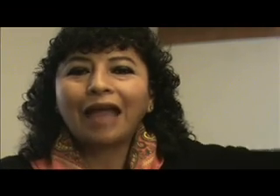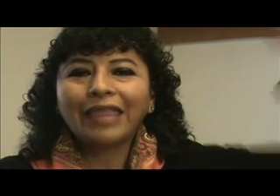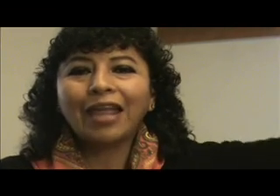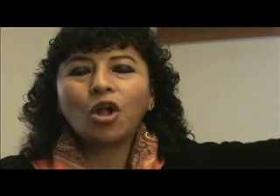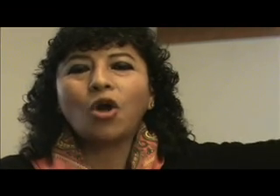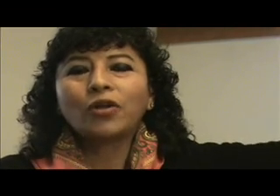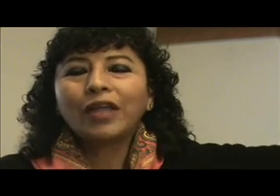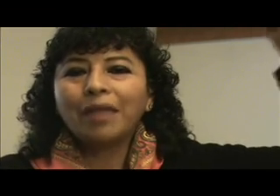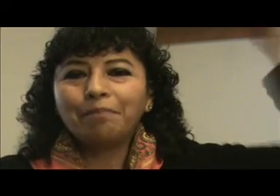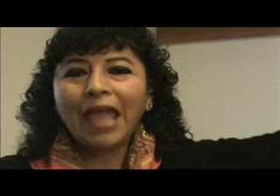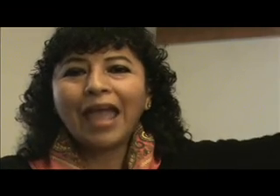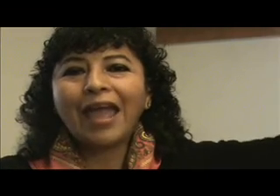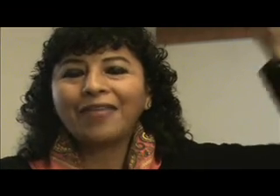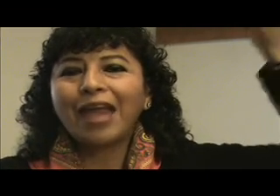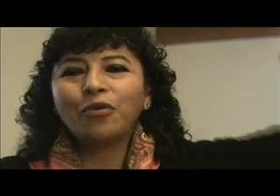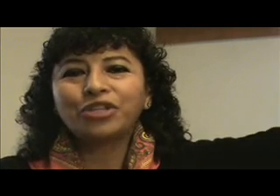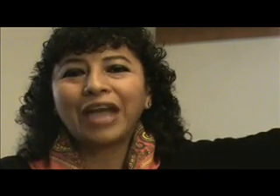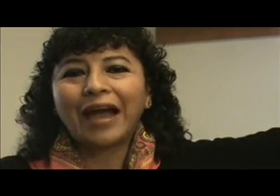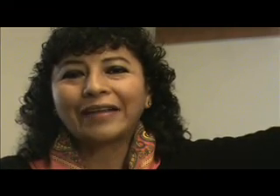¡Atenco, en pie de lucha!